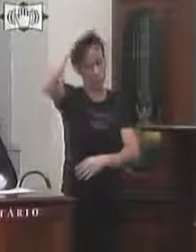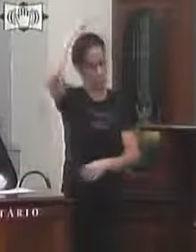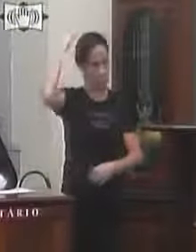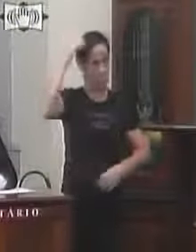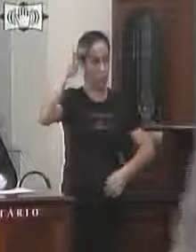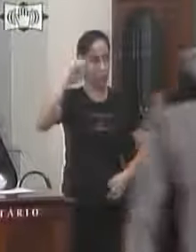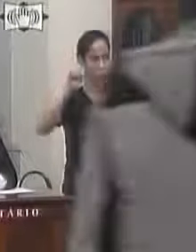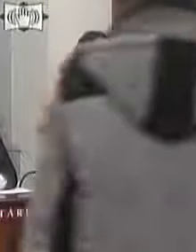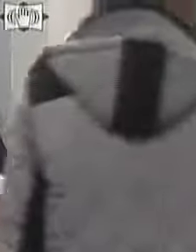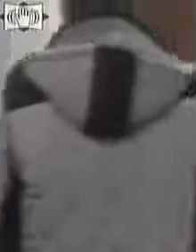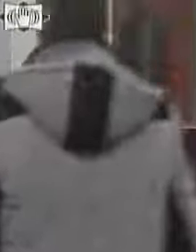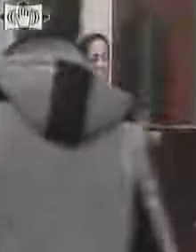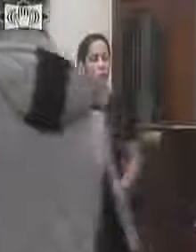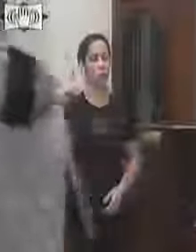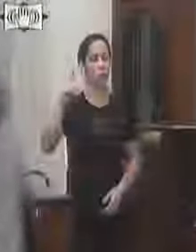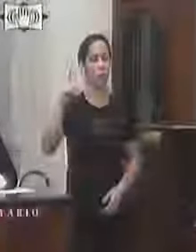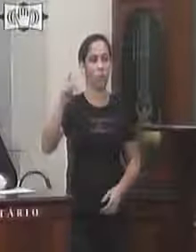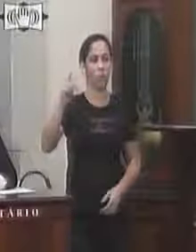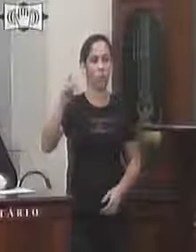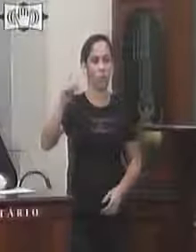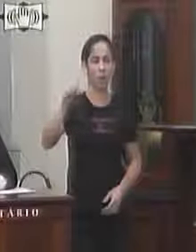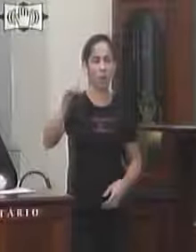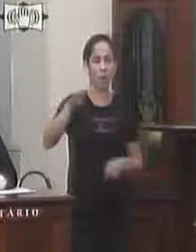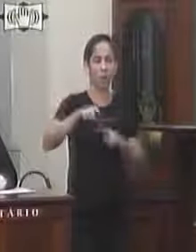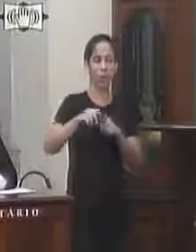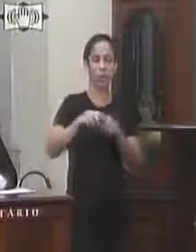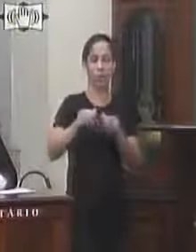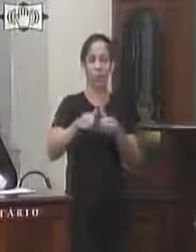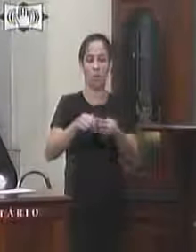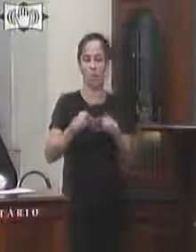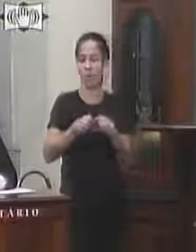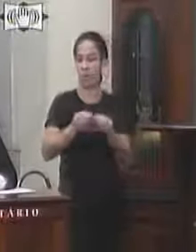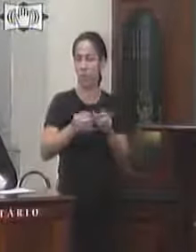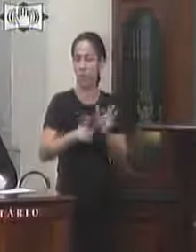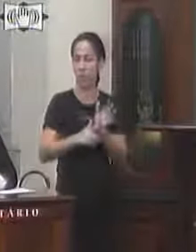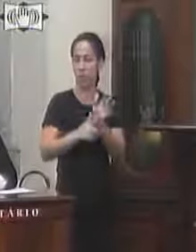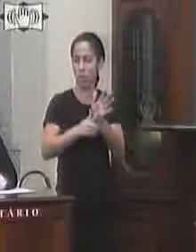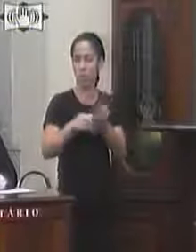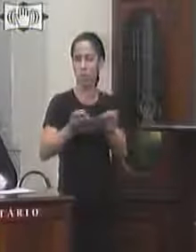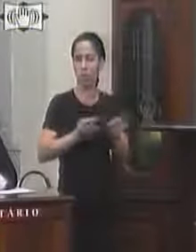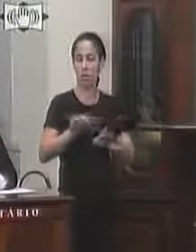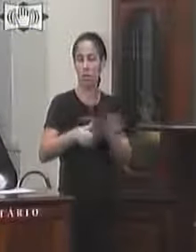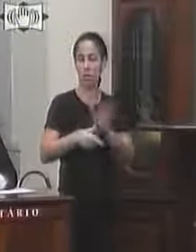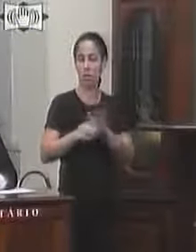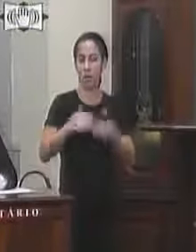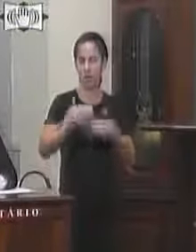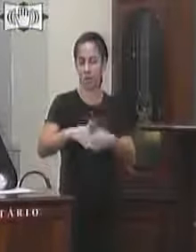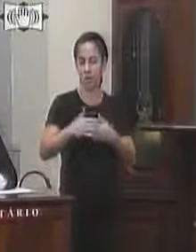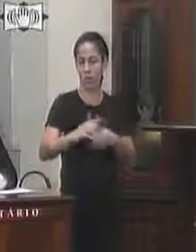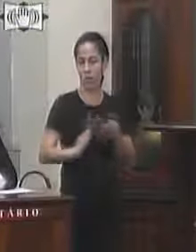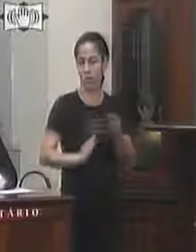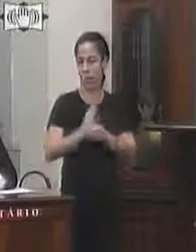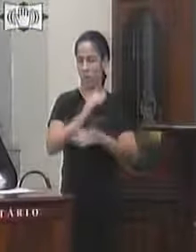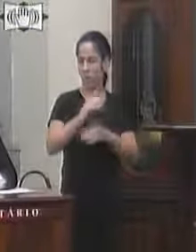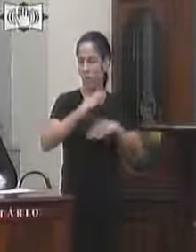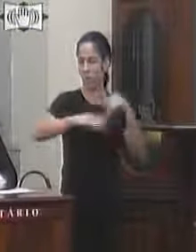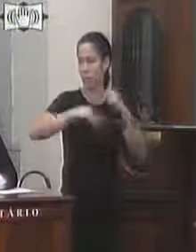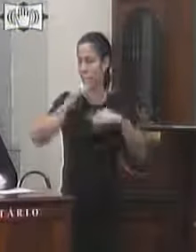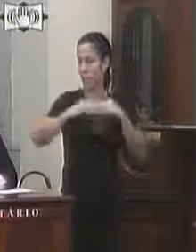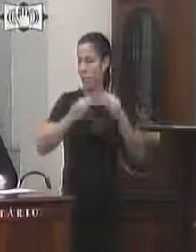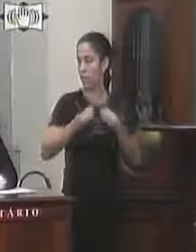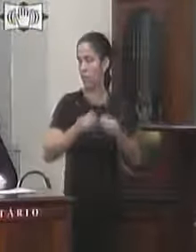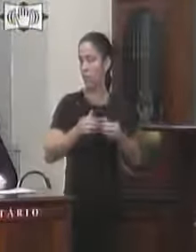a senhora Vera Lúcia empreendeu em Parapê Uno o MB Curso que oferece curso de inglês preparatório para o vestibular e concurso formação profissional entre outros